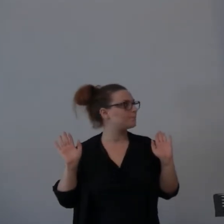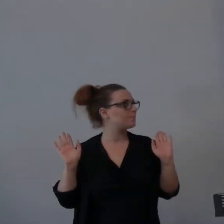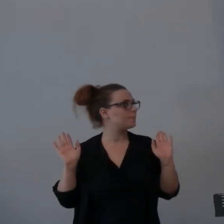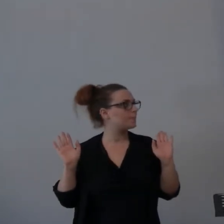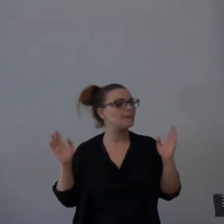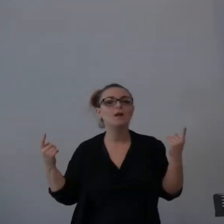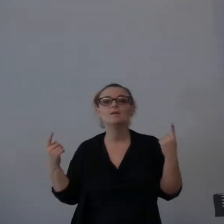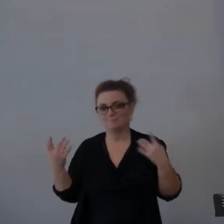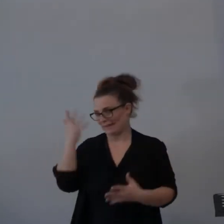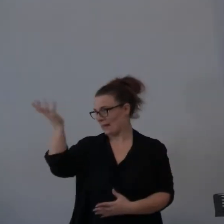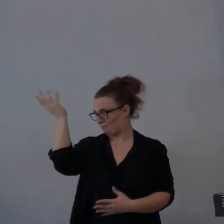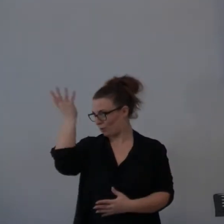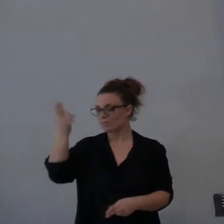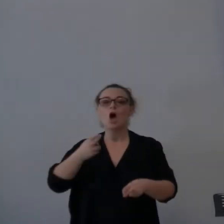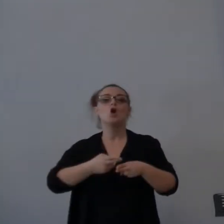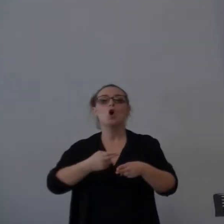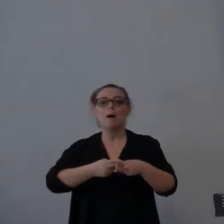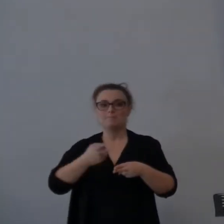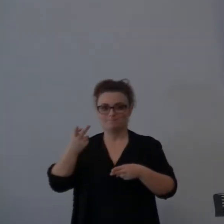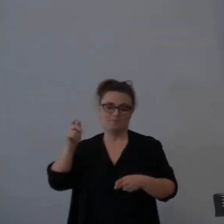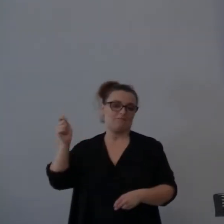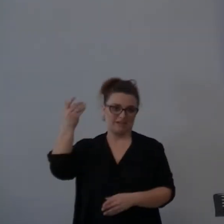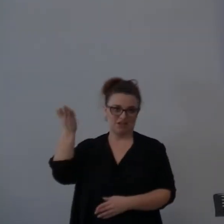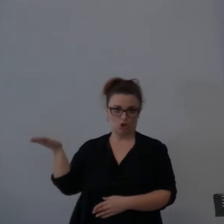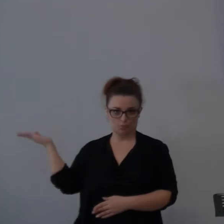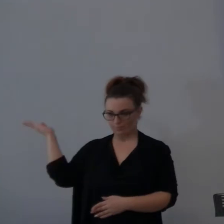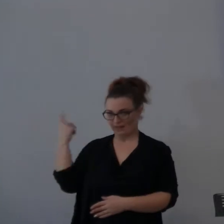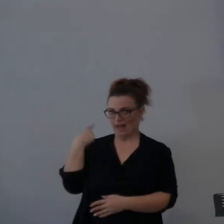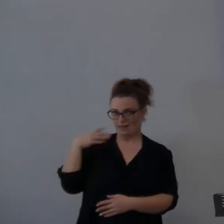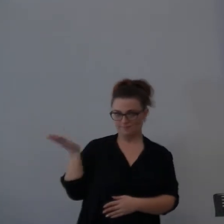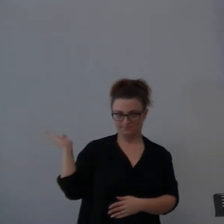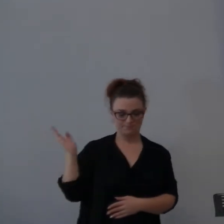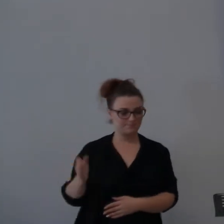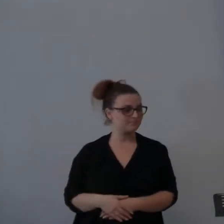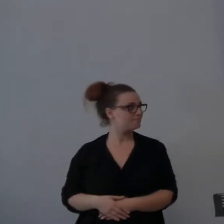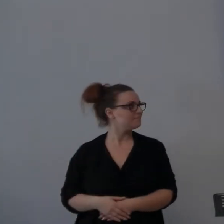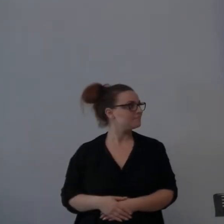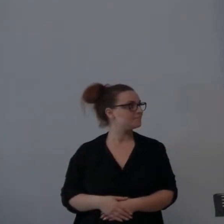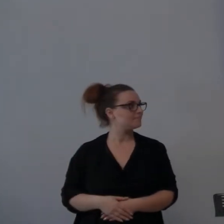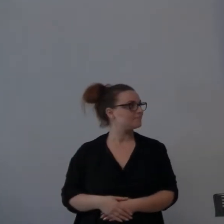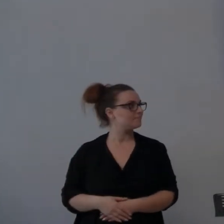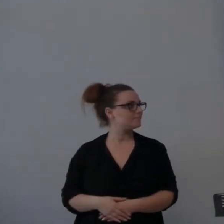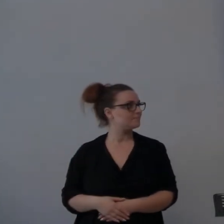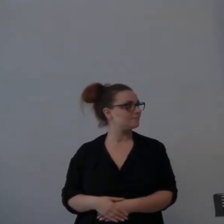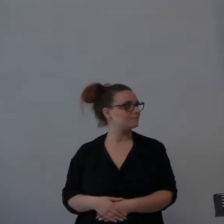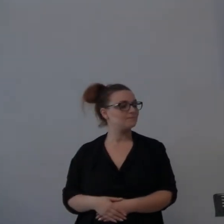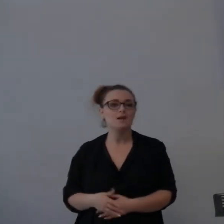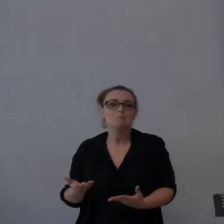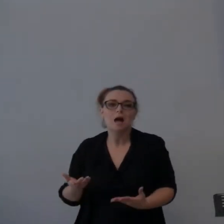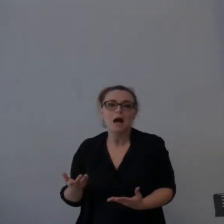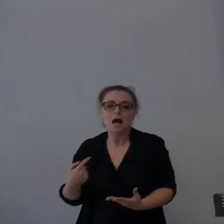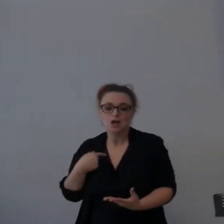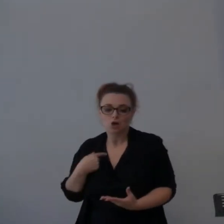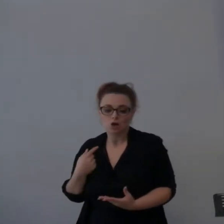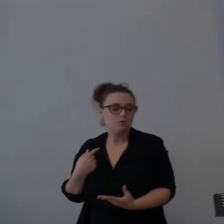La Roma, per qua ieri ha vinto il Derby, ma nelle mie tasche non entra niente.